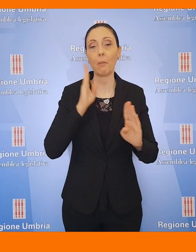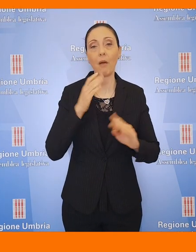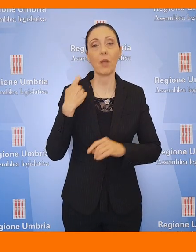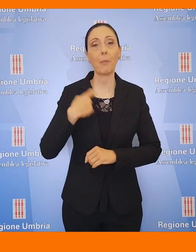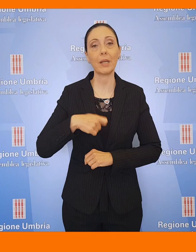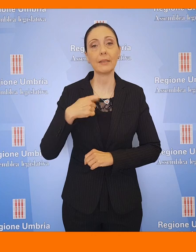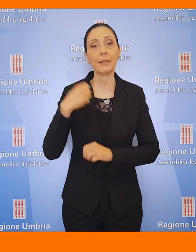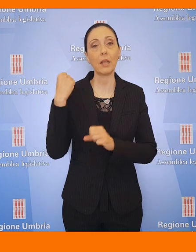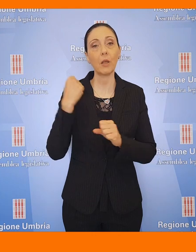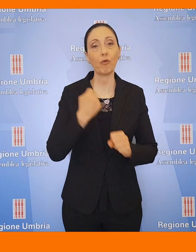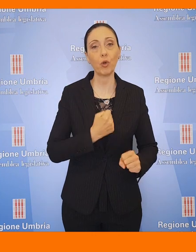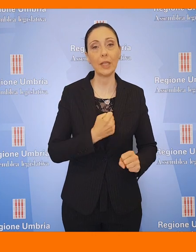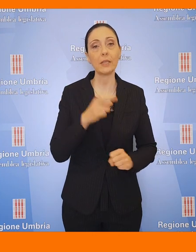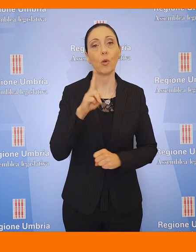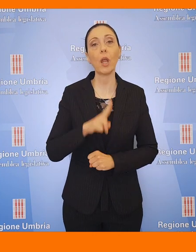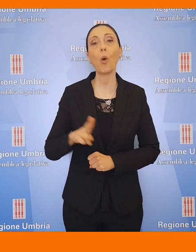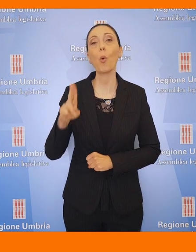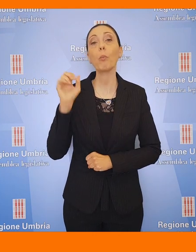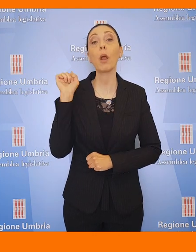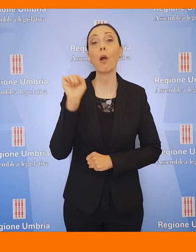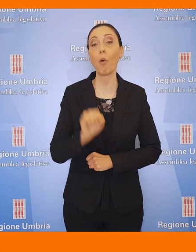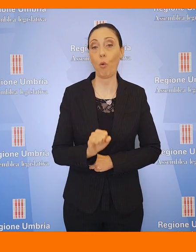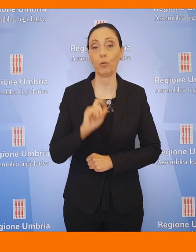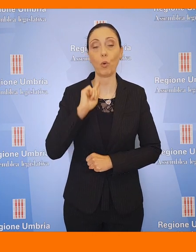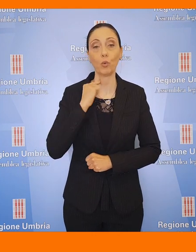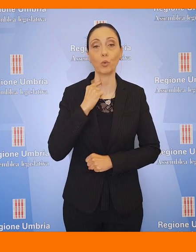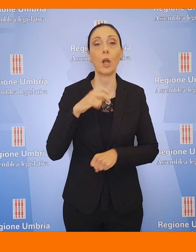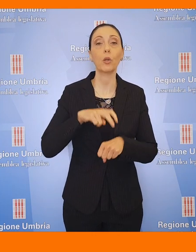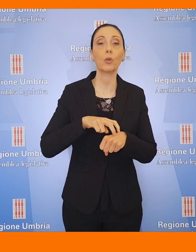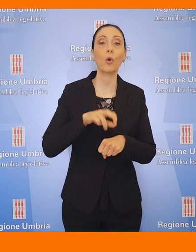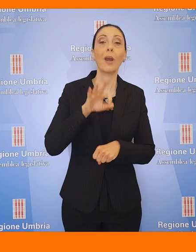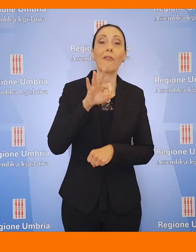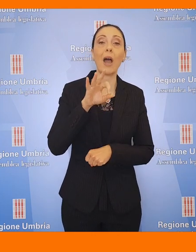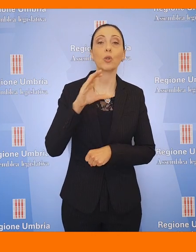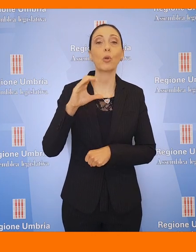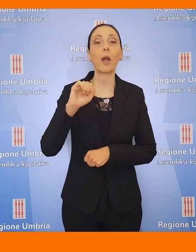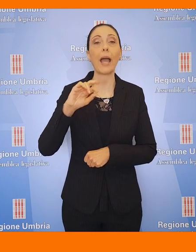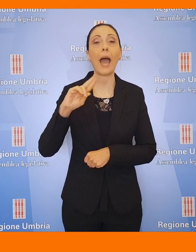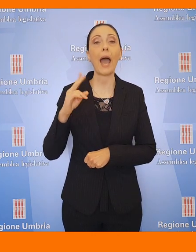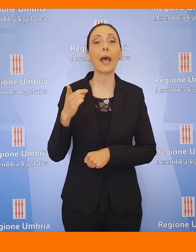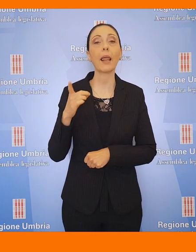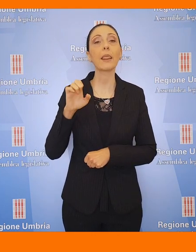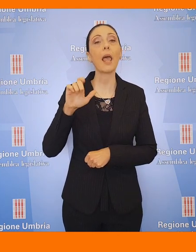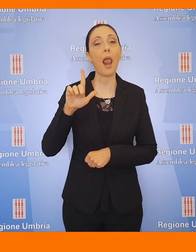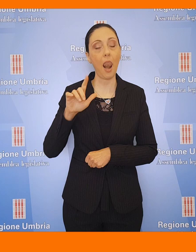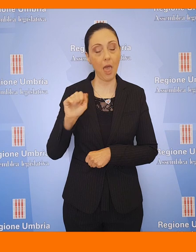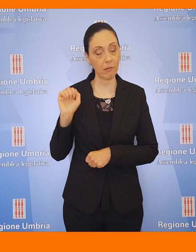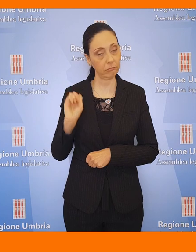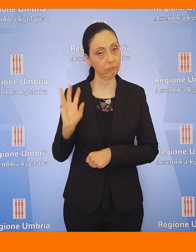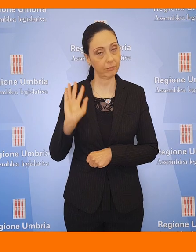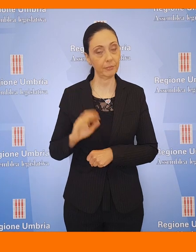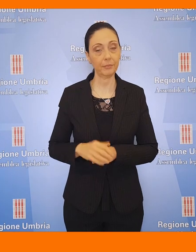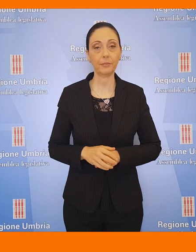Presidente della Fondazione Umbria contro l'usura, il dottor Fausto Cardella. Il servizio.